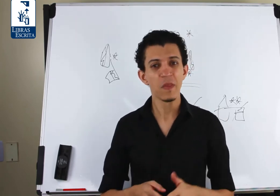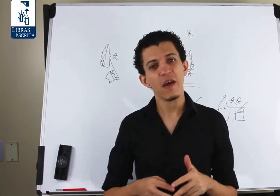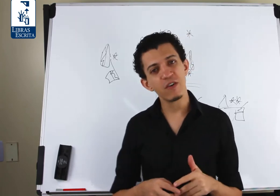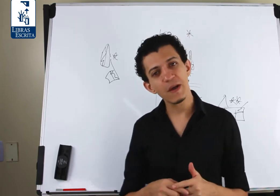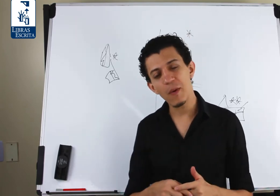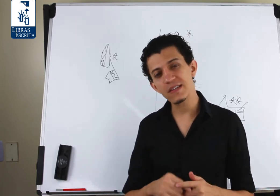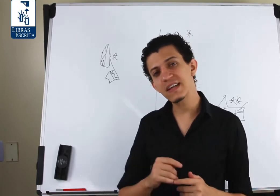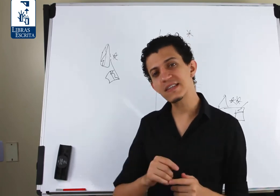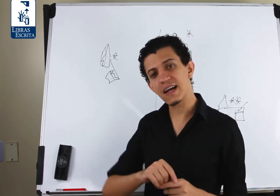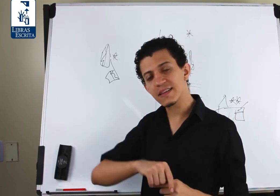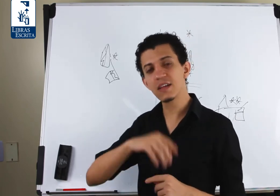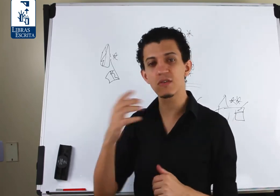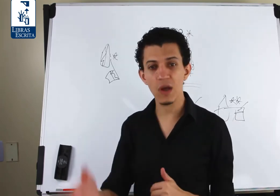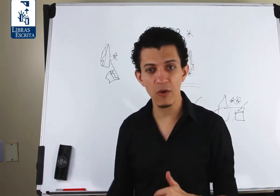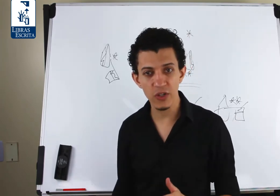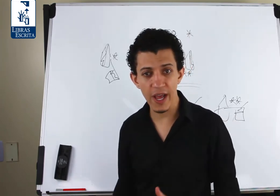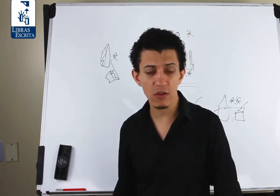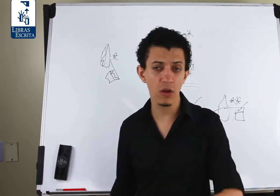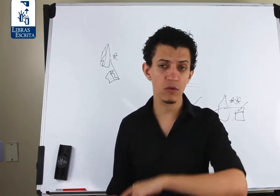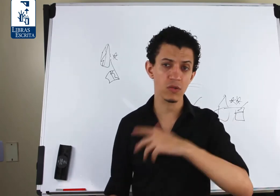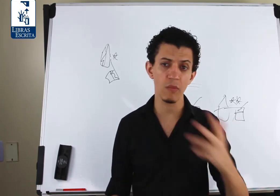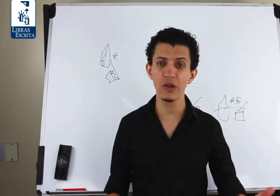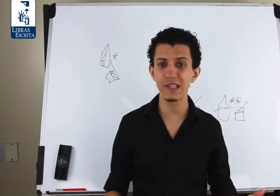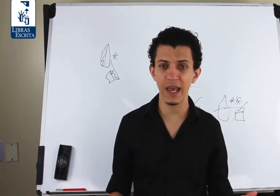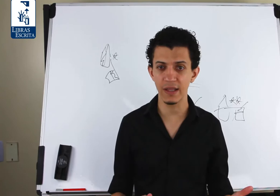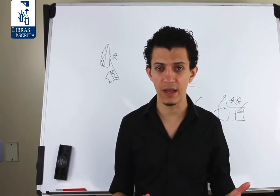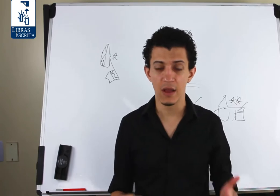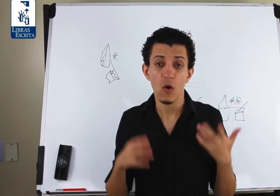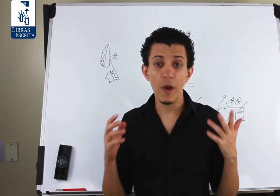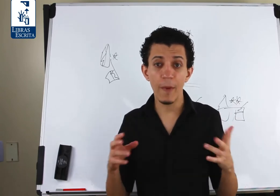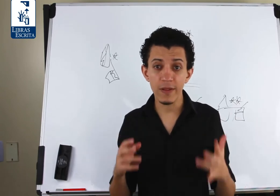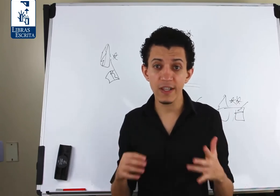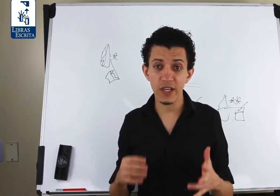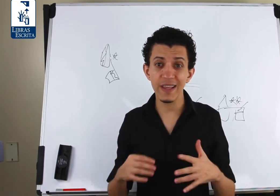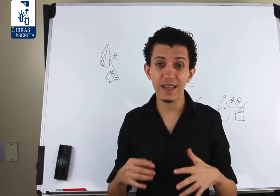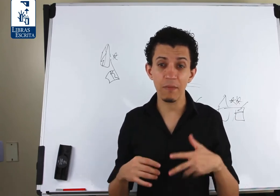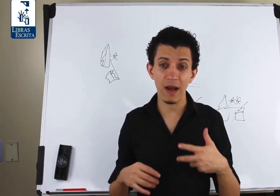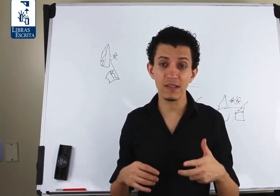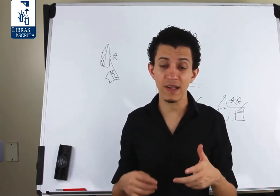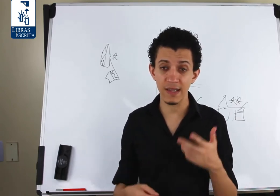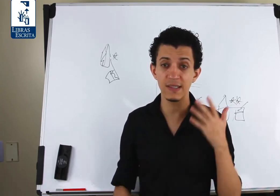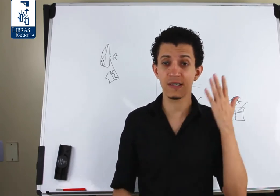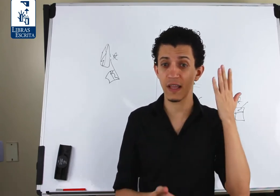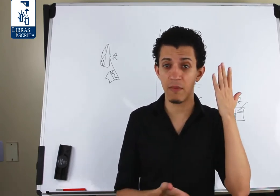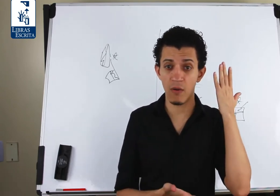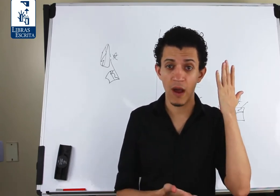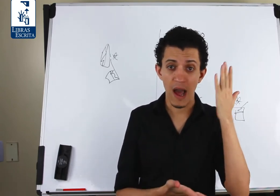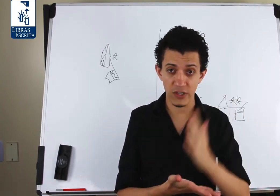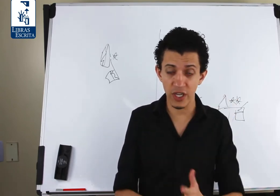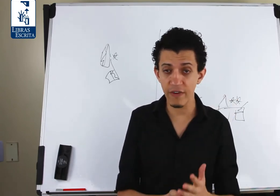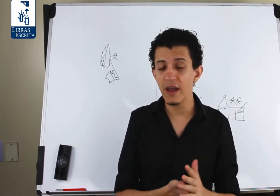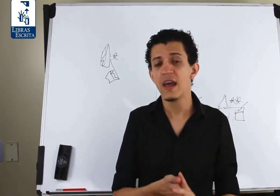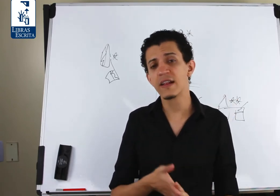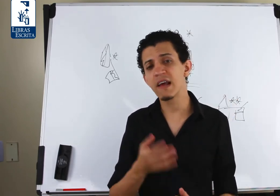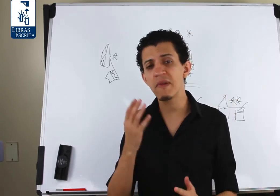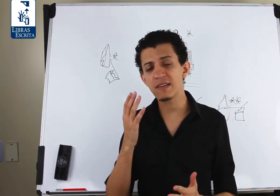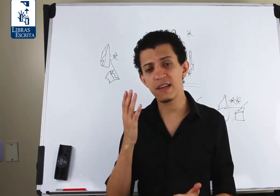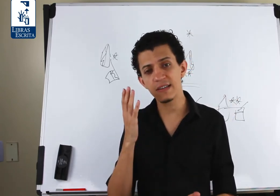você pode sinalizar tanto com a sua mão direita, quanto com a sua mão esquerda. O importante é que em determinados sinais existem mão ativa. E em determinados sinais